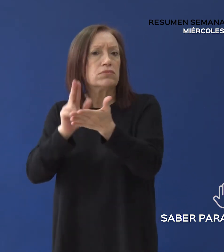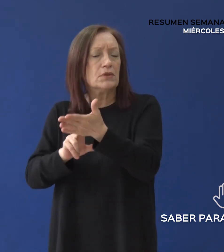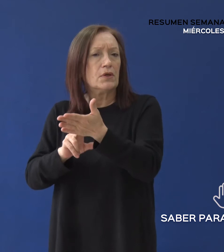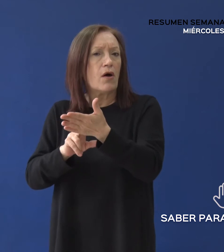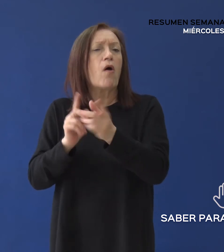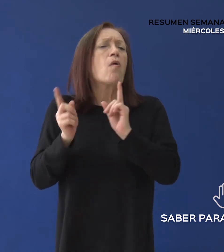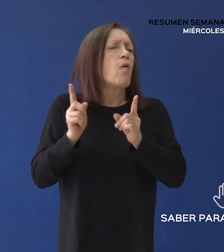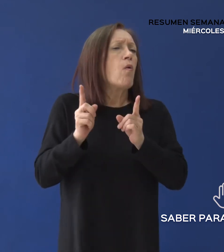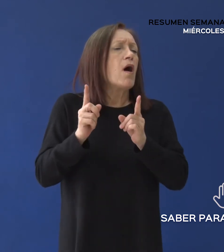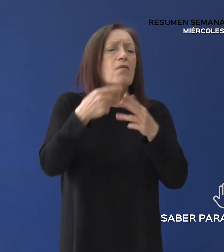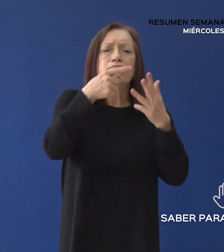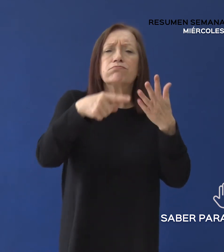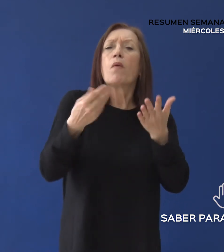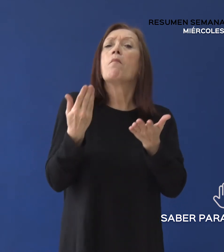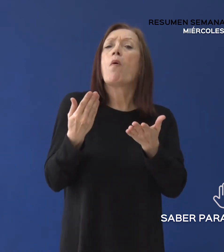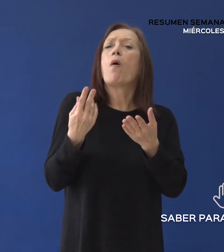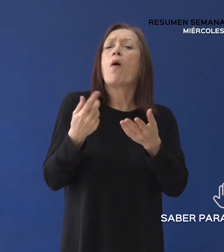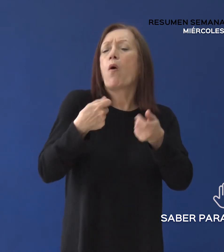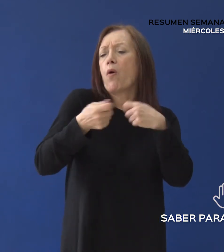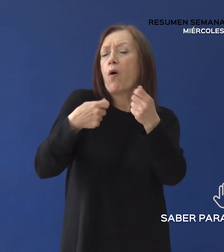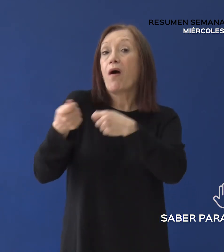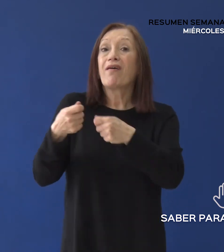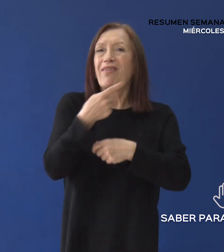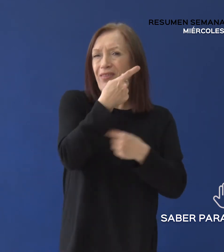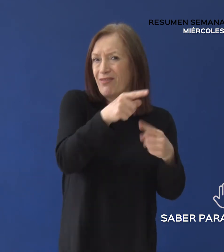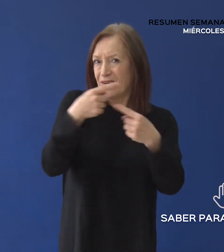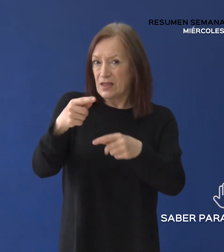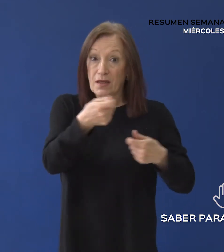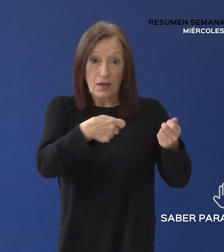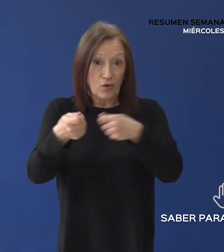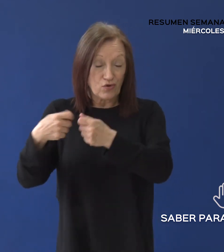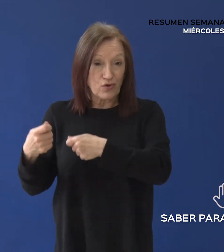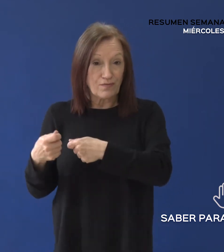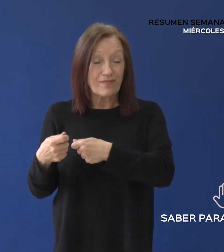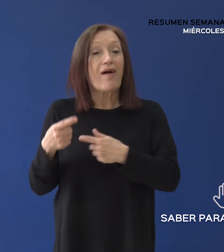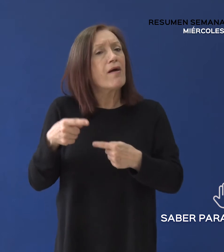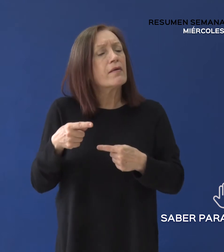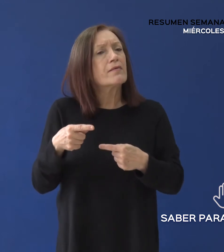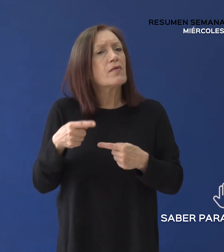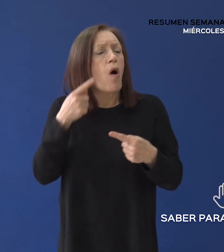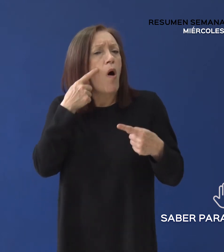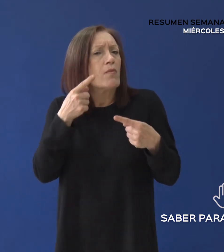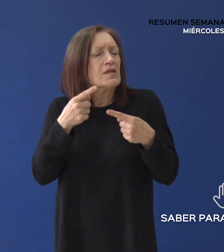cuáles de estos productos comercializan en sus negocios, medida que se toma en el marco de la Ley 20